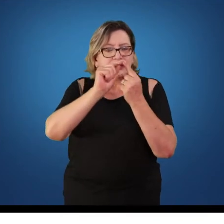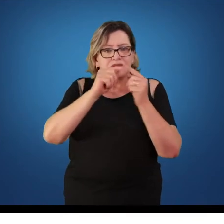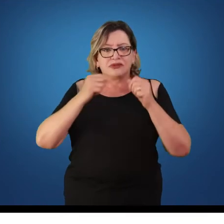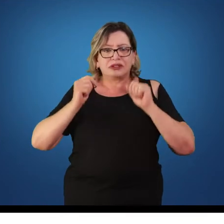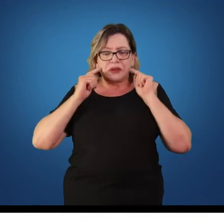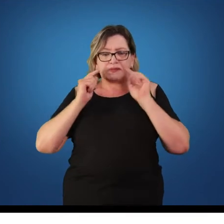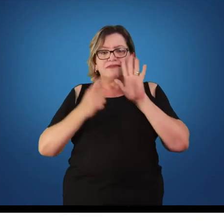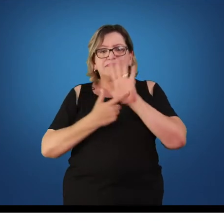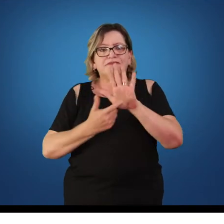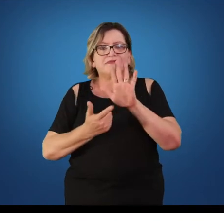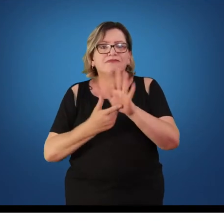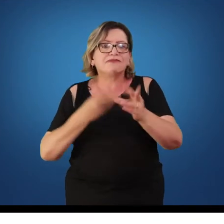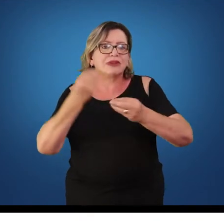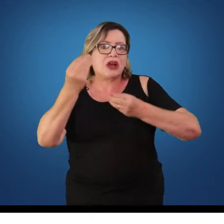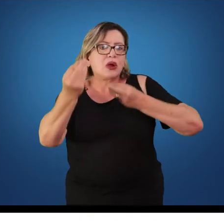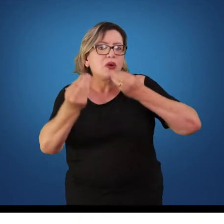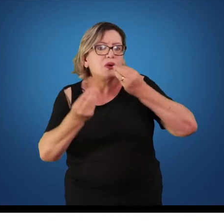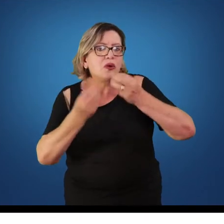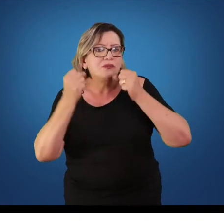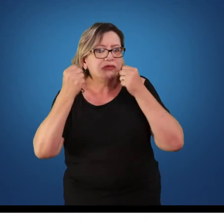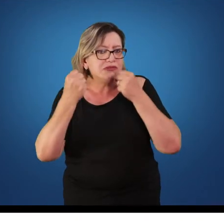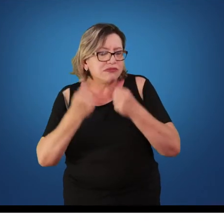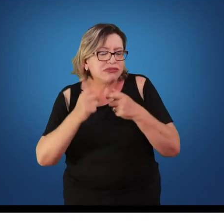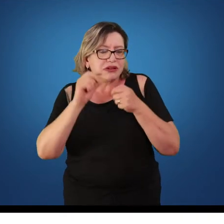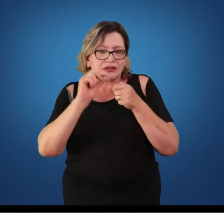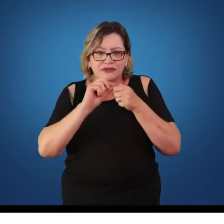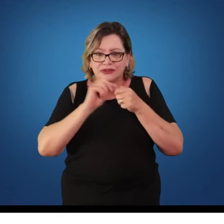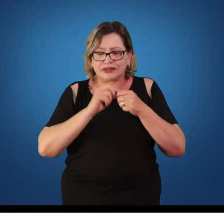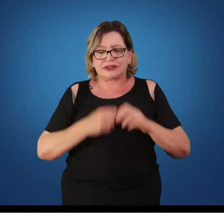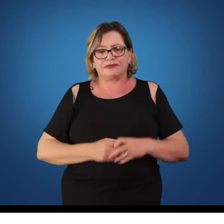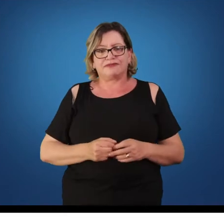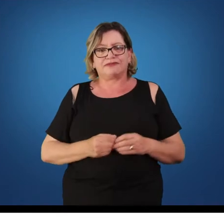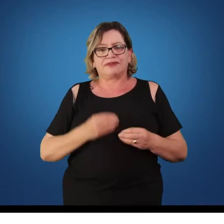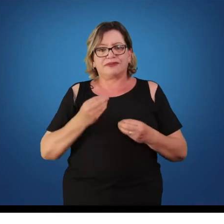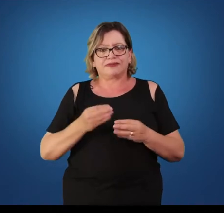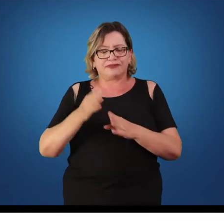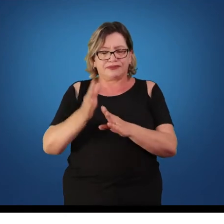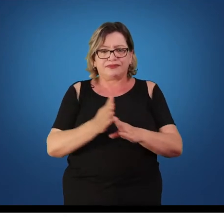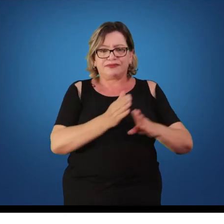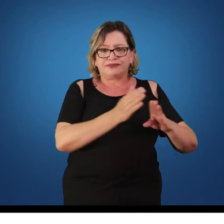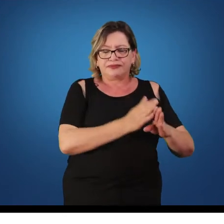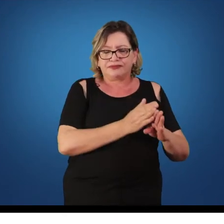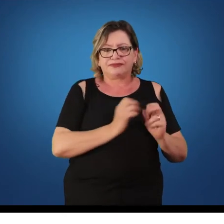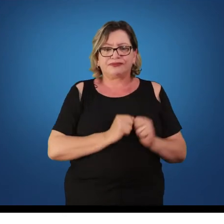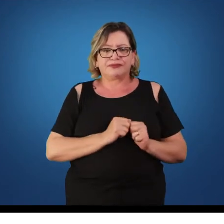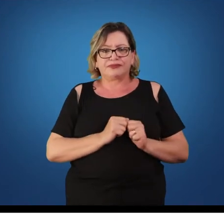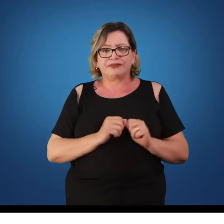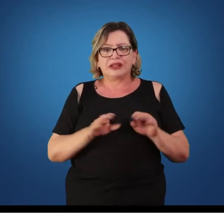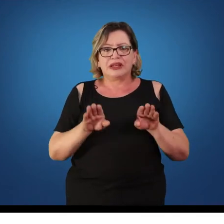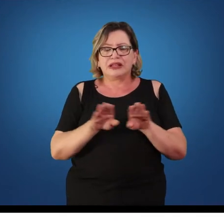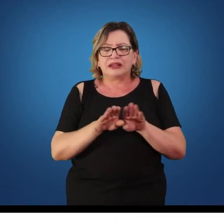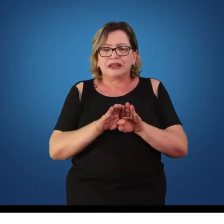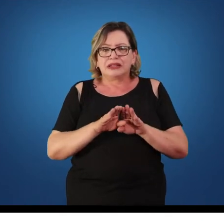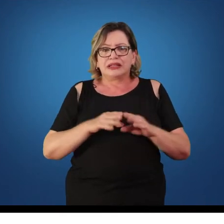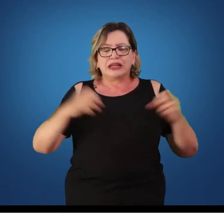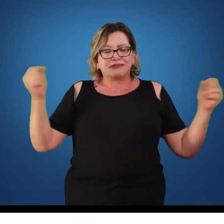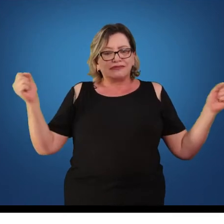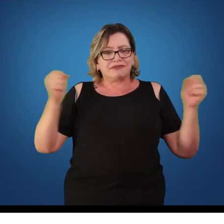cada um dentro das suas possibilidades. A ginástica de consciência corporal, que é o yoga,